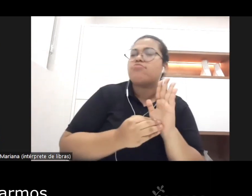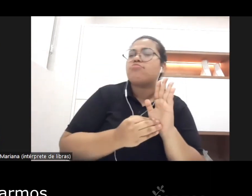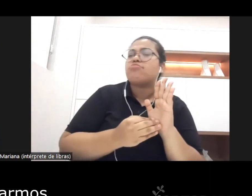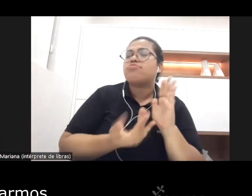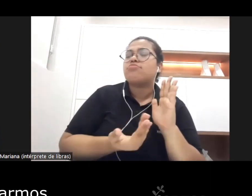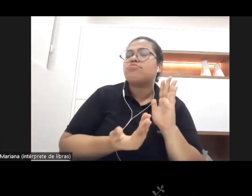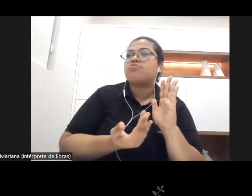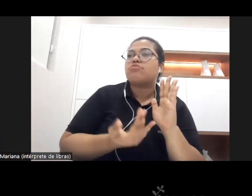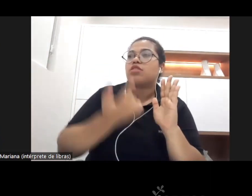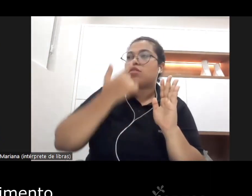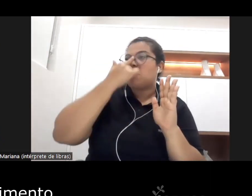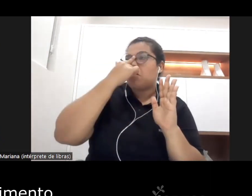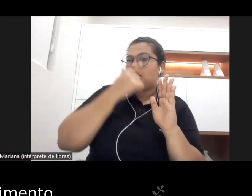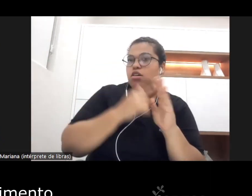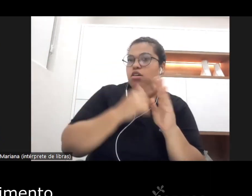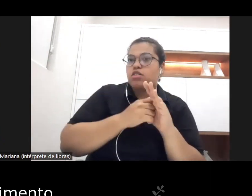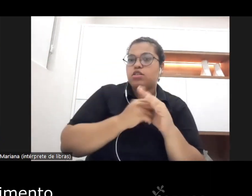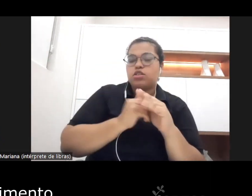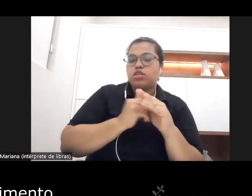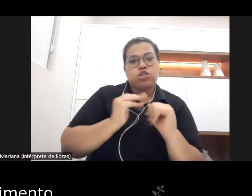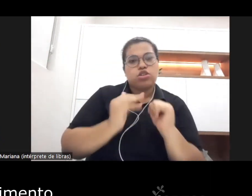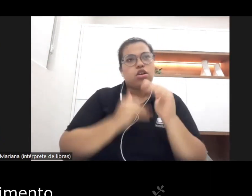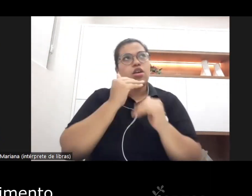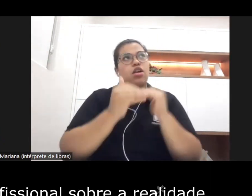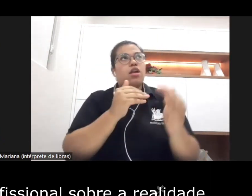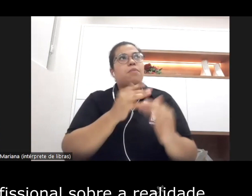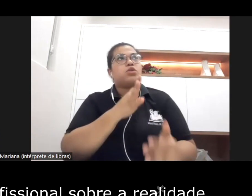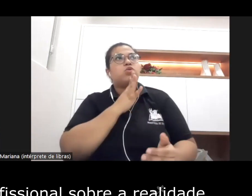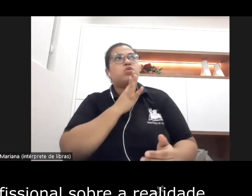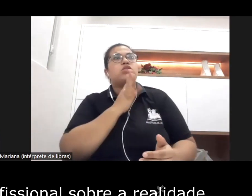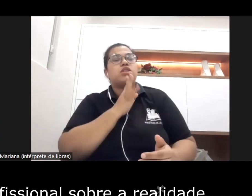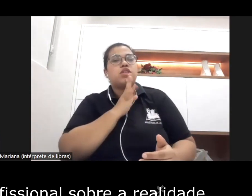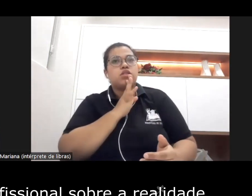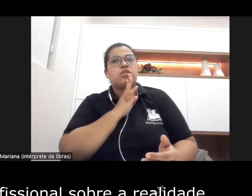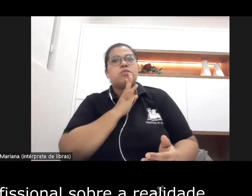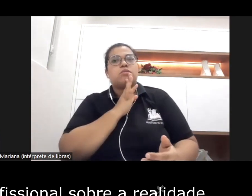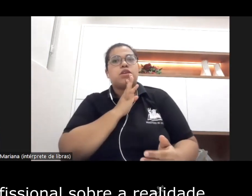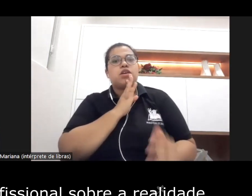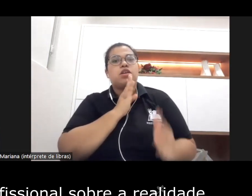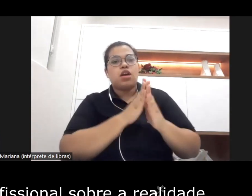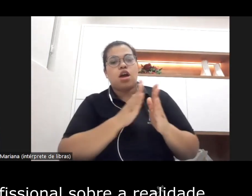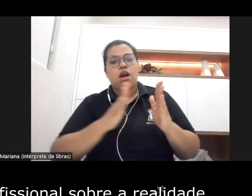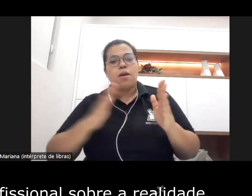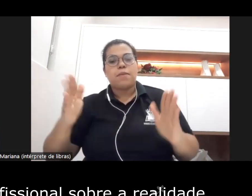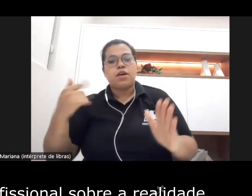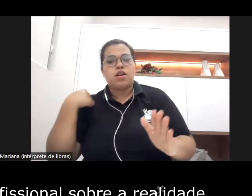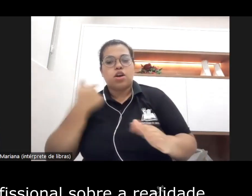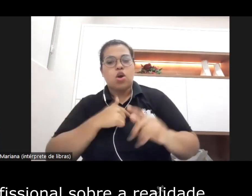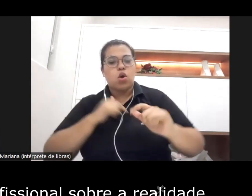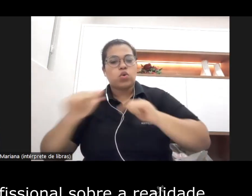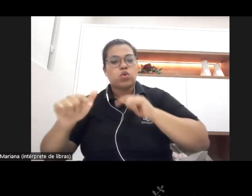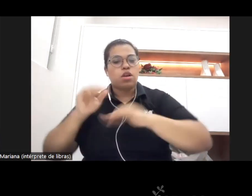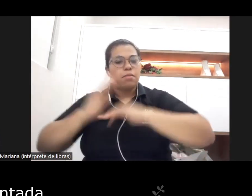elaborarmos conhecimento né a partir da nossa ação profissional sobre a realidade né